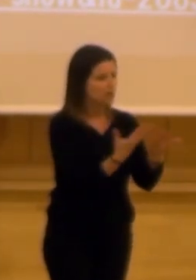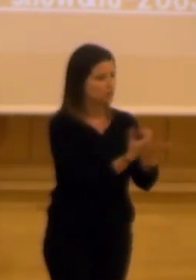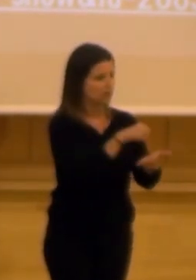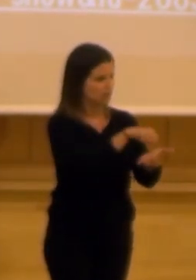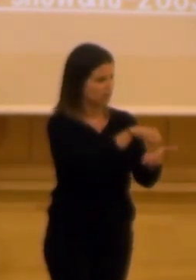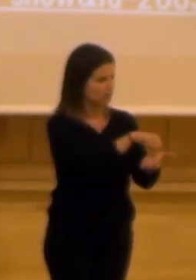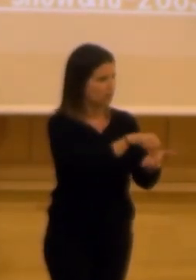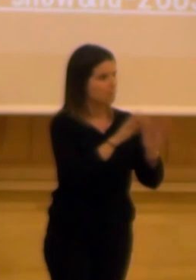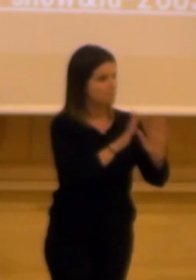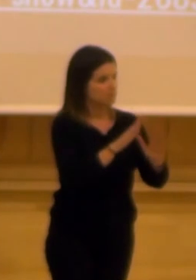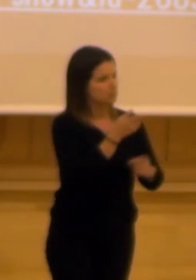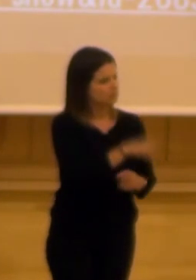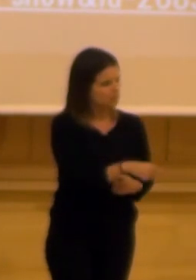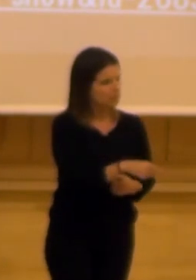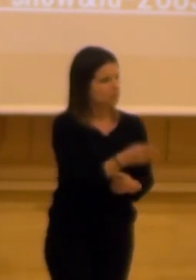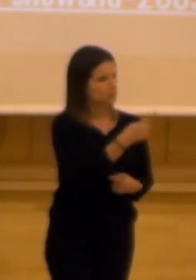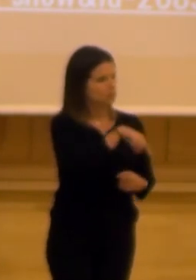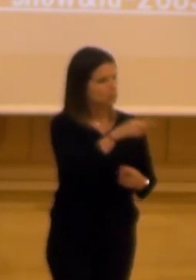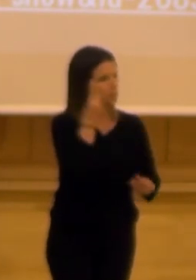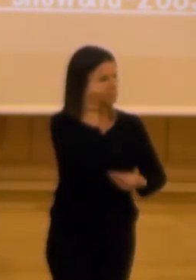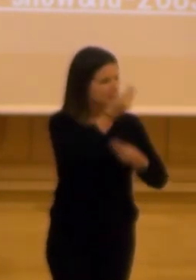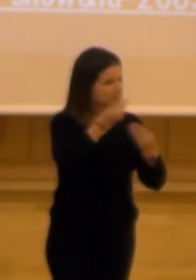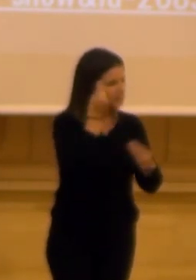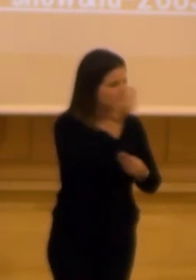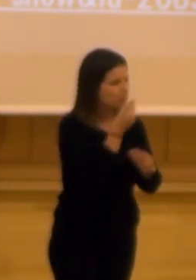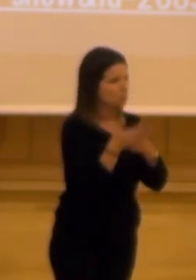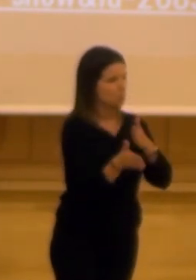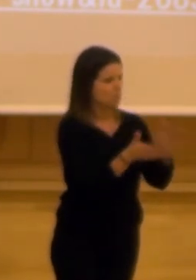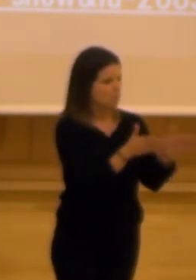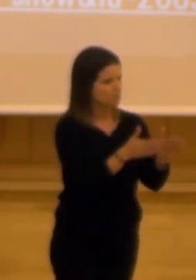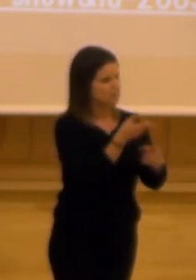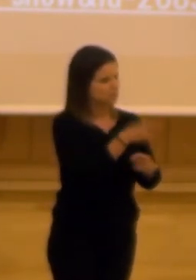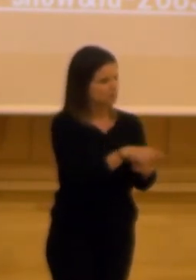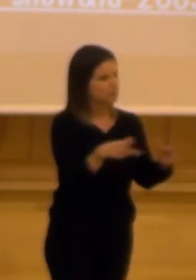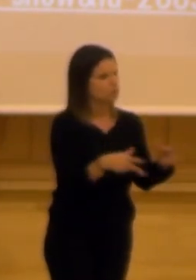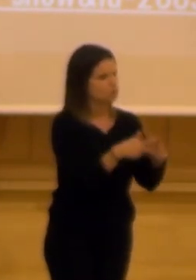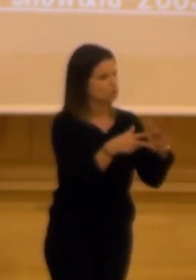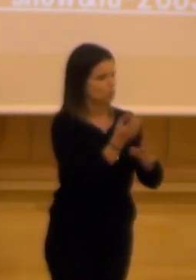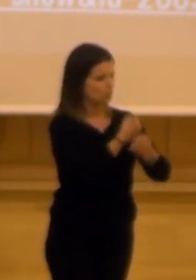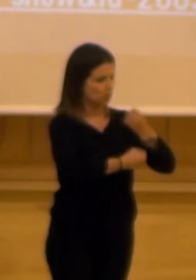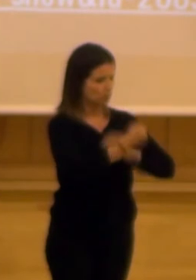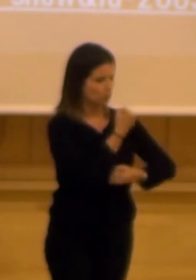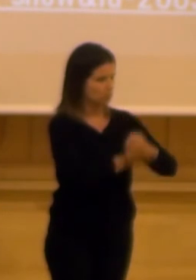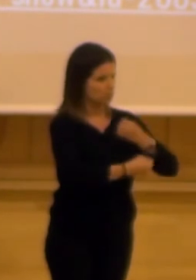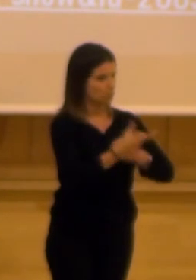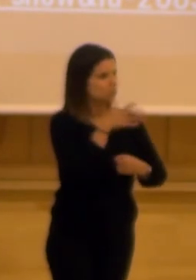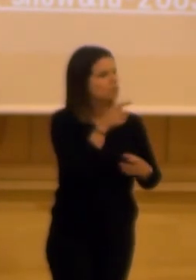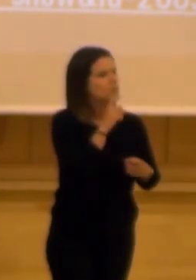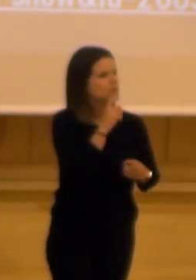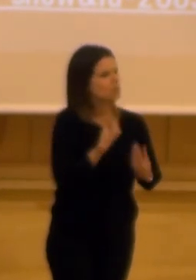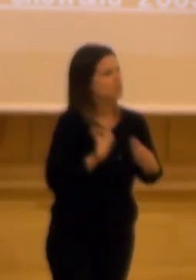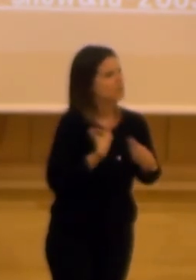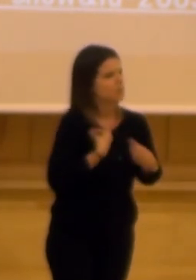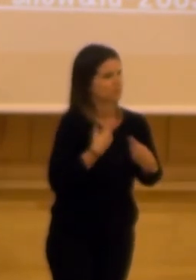propia ciudad pero además estamos repensando estamos en un momento crítico desde el punto de vista también socioeconómico vivimos del turismo